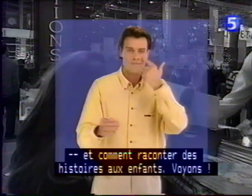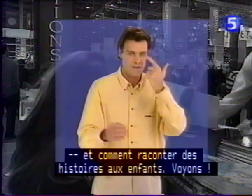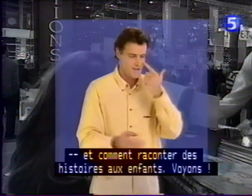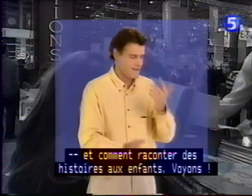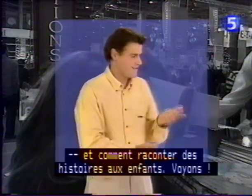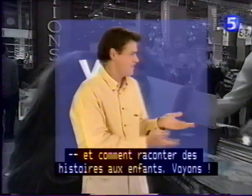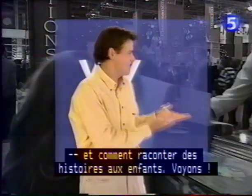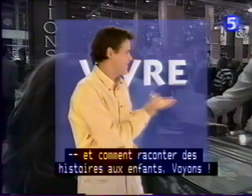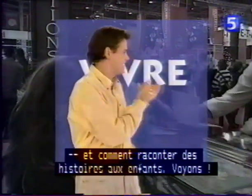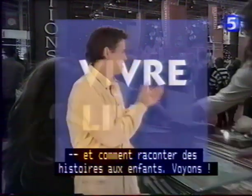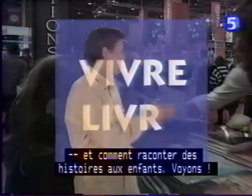enfants. Allons voir.